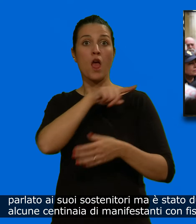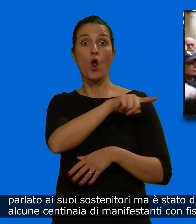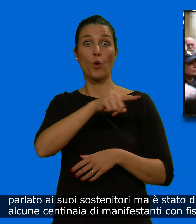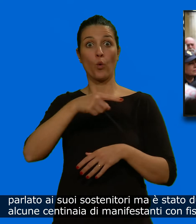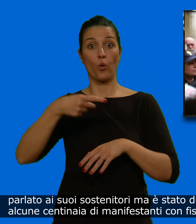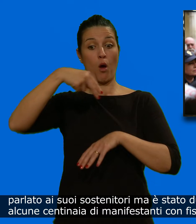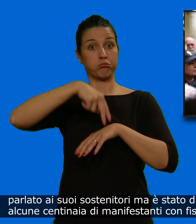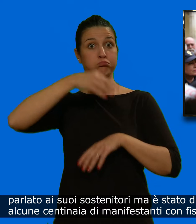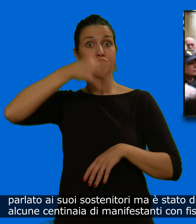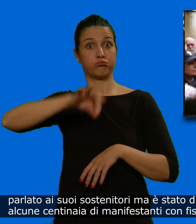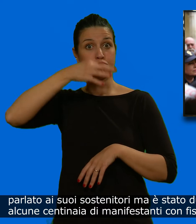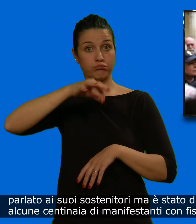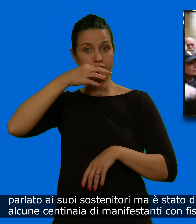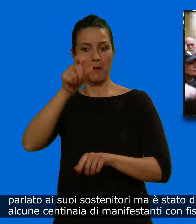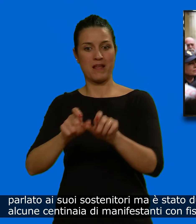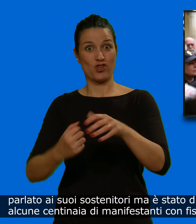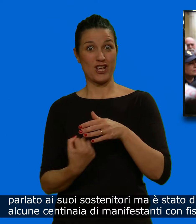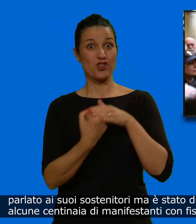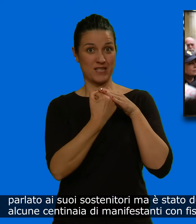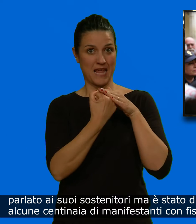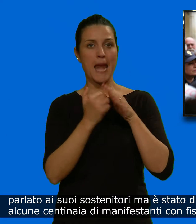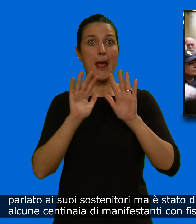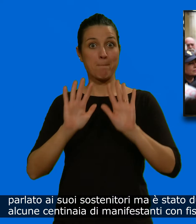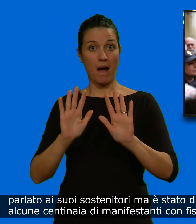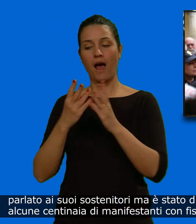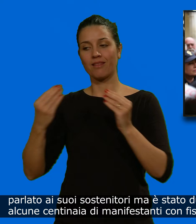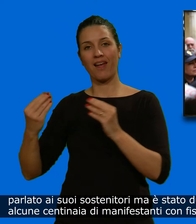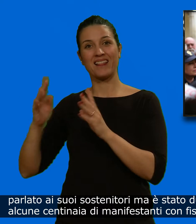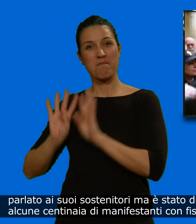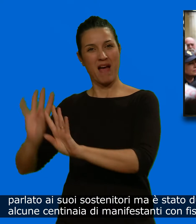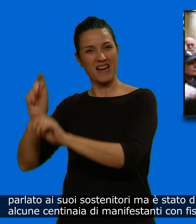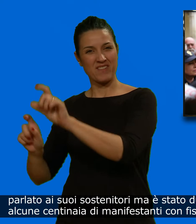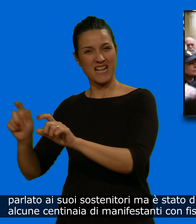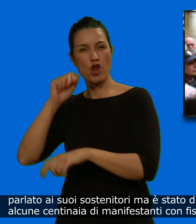contestato da alcune centinaia di manifestanti, con fischi e cori.